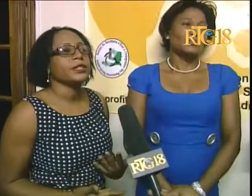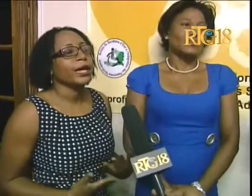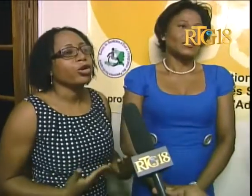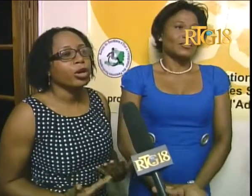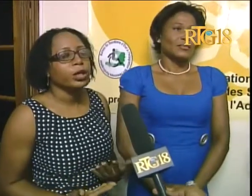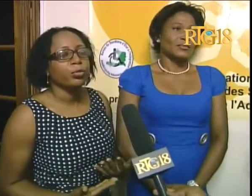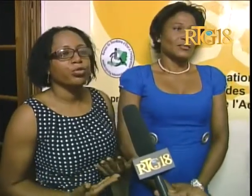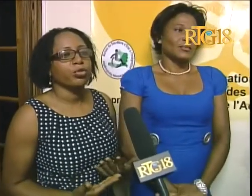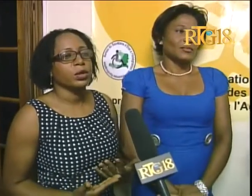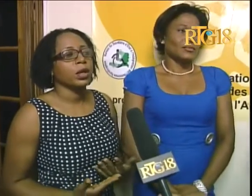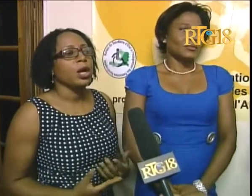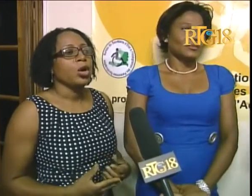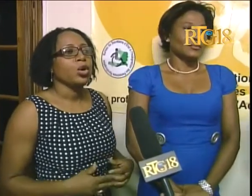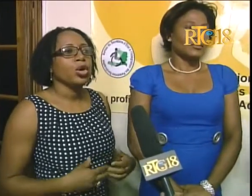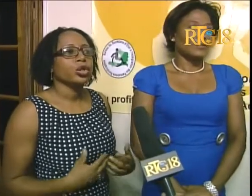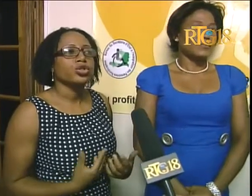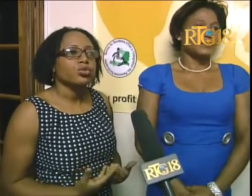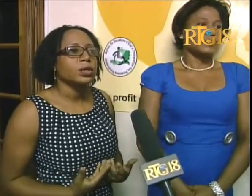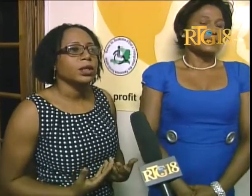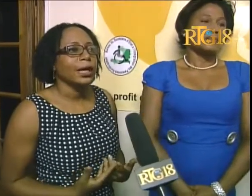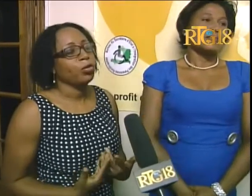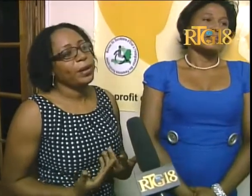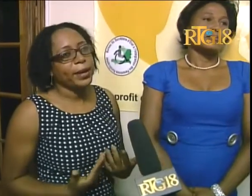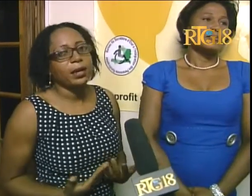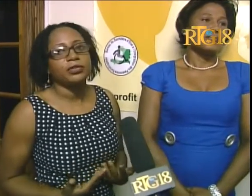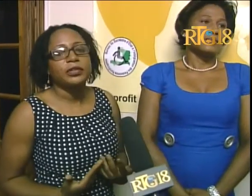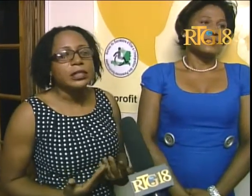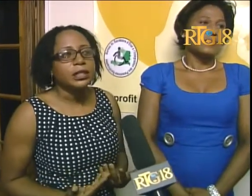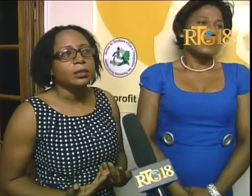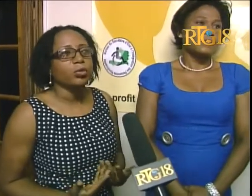nou nan servis, akkeye nan biouan, le sou lan,